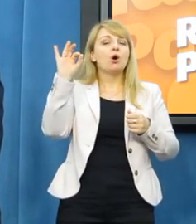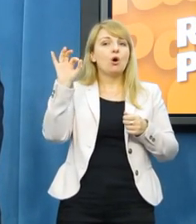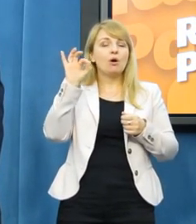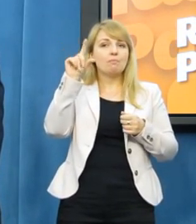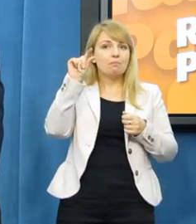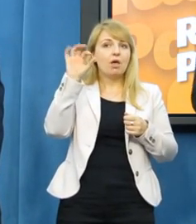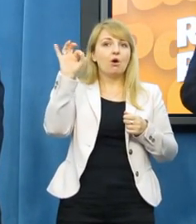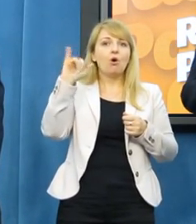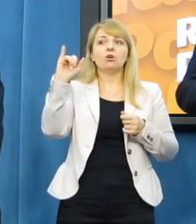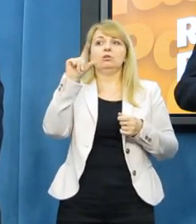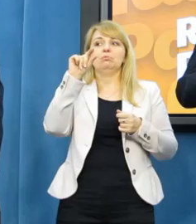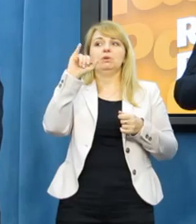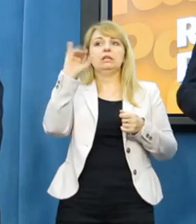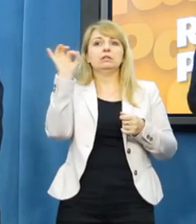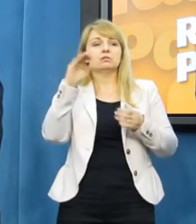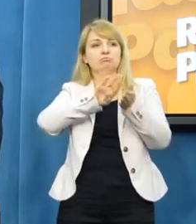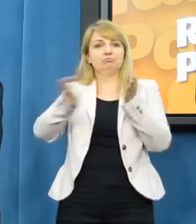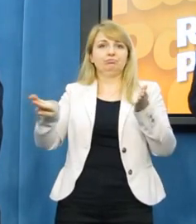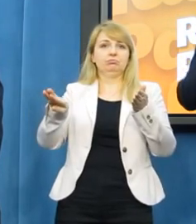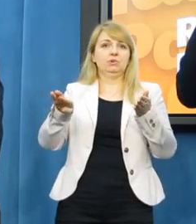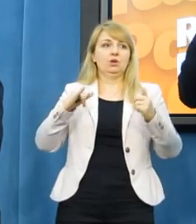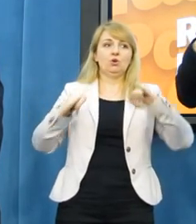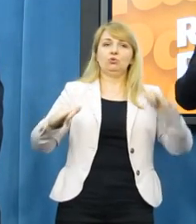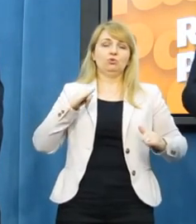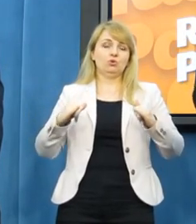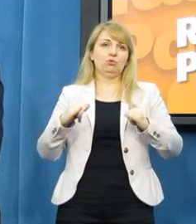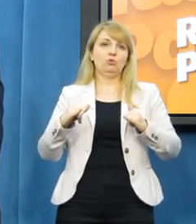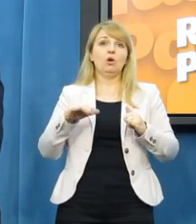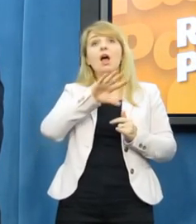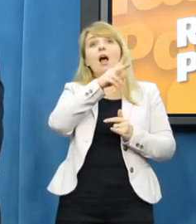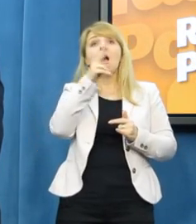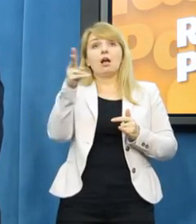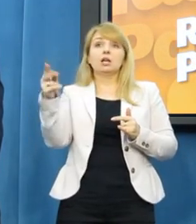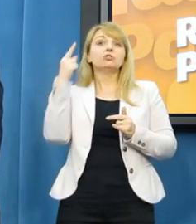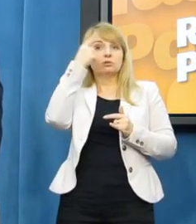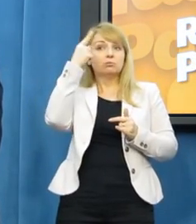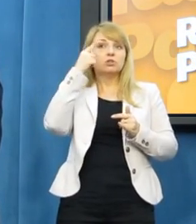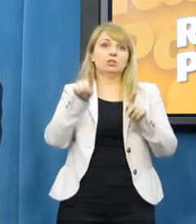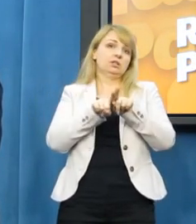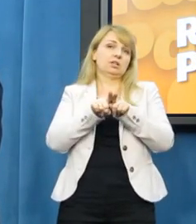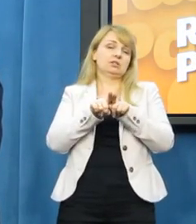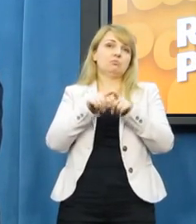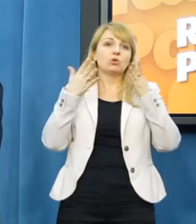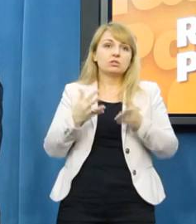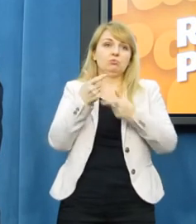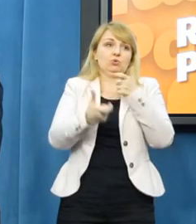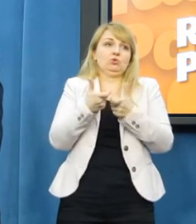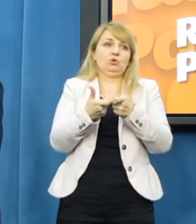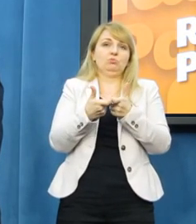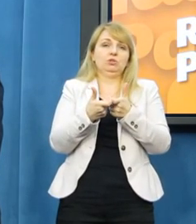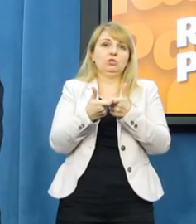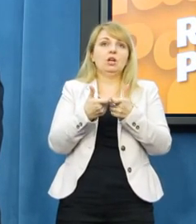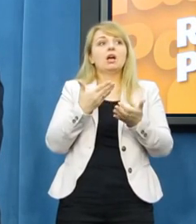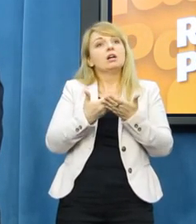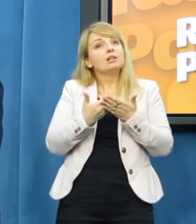akceptacja we wszystkich mniejszych i większych ugrupowaniach, żeby powstała taka wielka lista i wielka Centrum Lewica, to